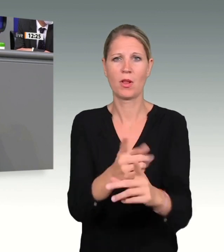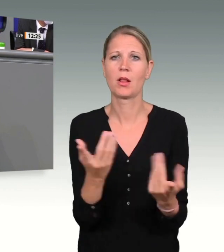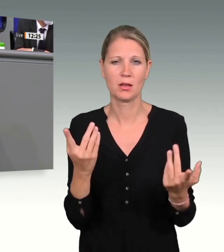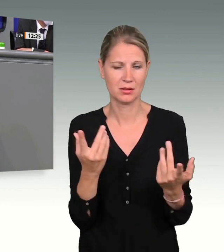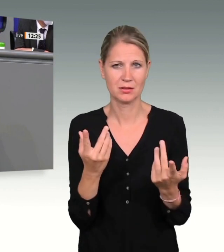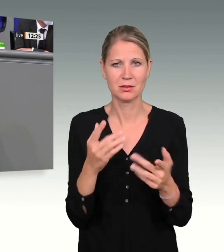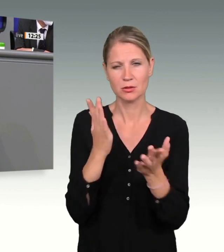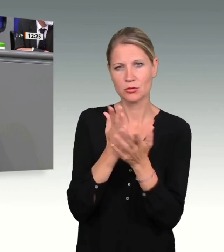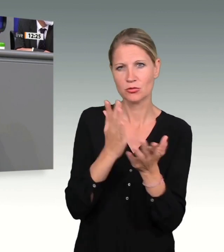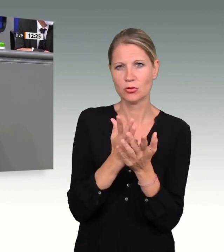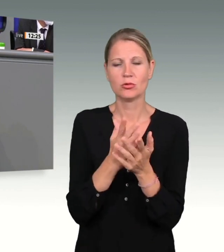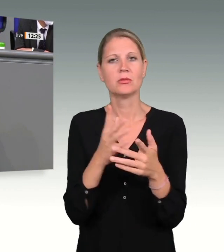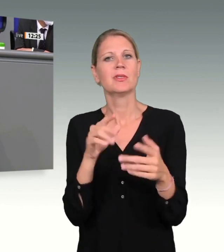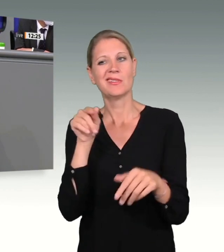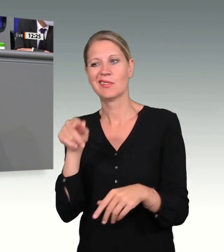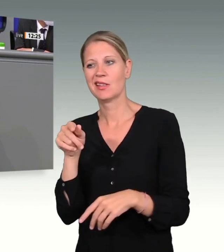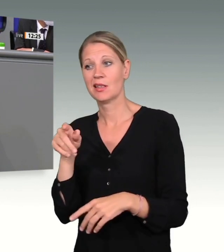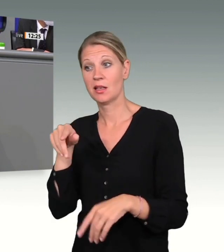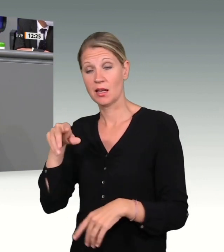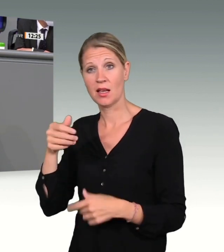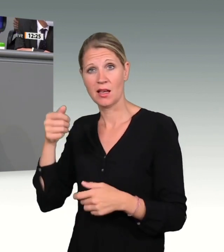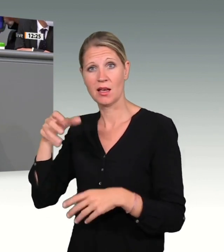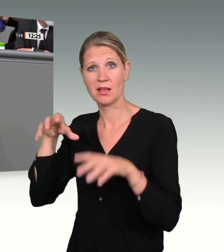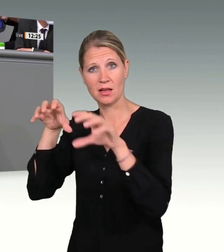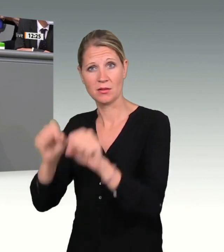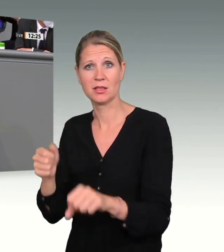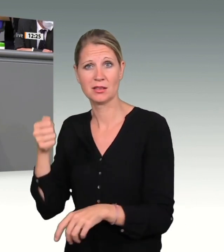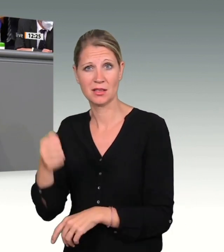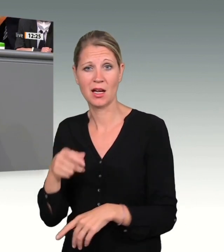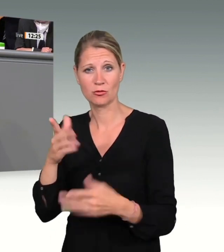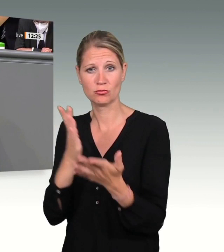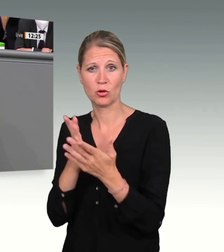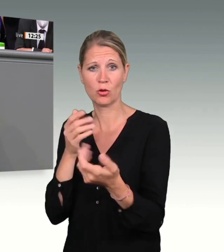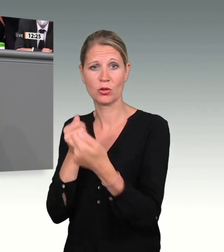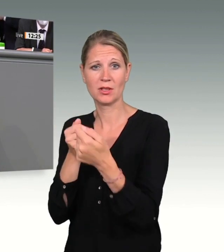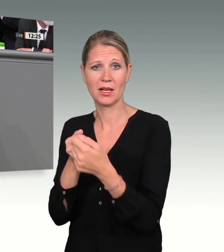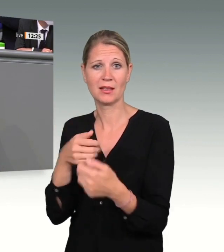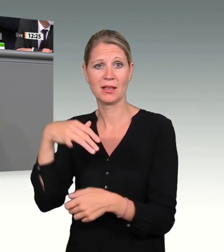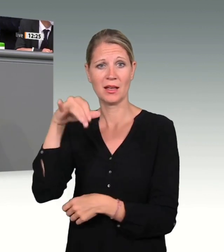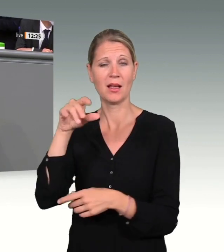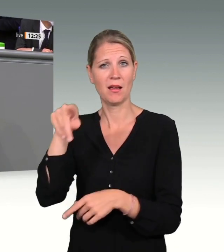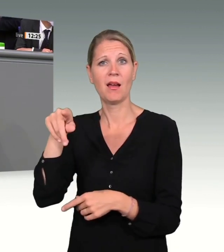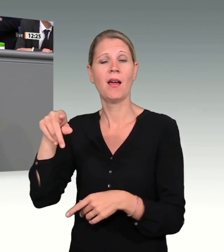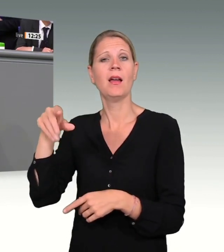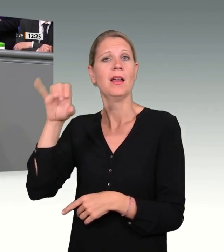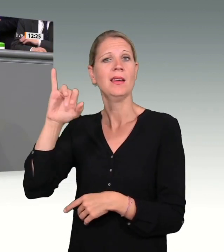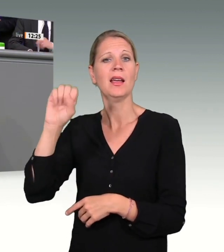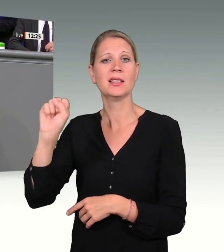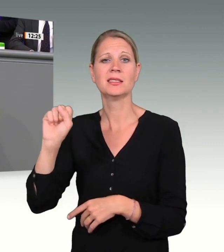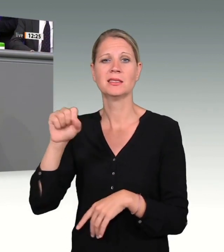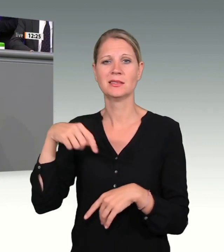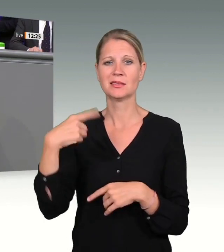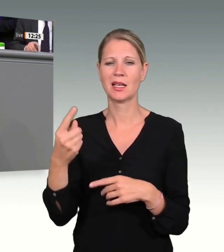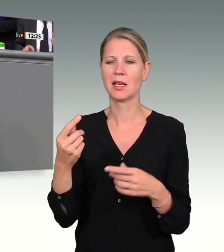einem Mentor des IS, der ihn von Libyen aus betreute. Für Mutmaßungen, es habe in dem Lkw oder am Ort des Anschlags mindestens einen Mittäter gegeben,